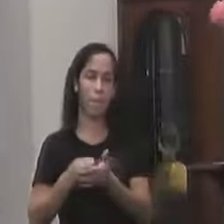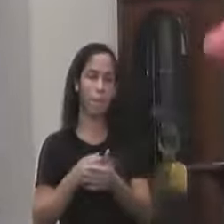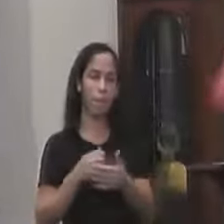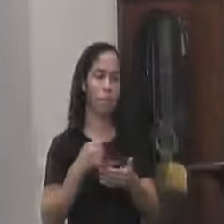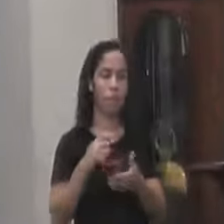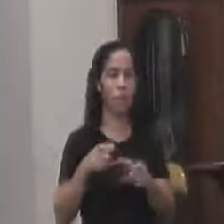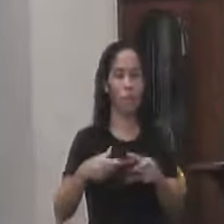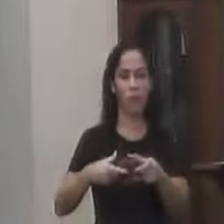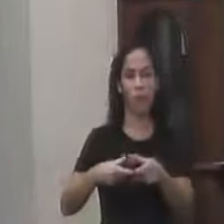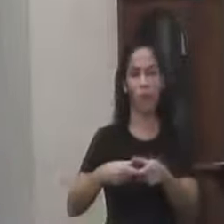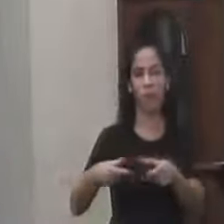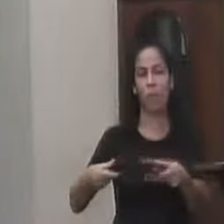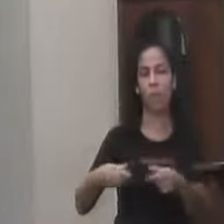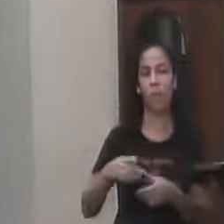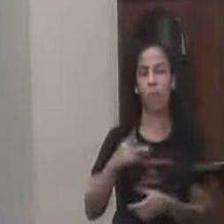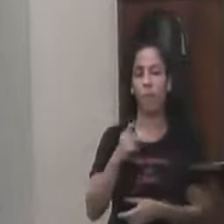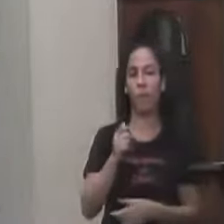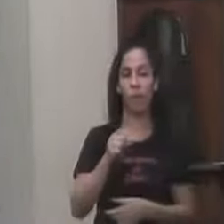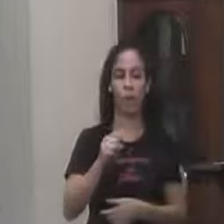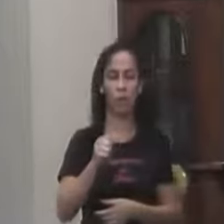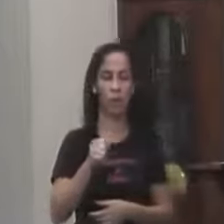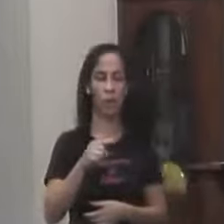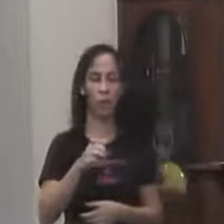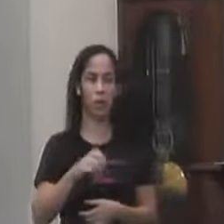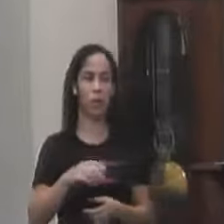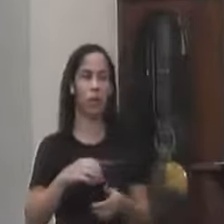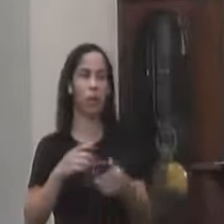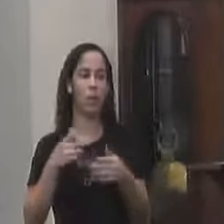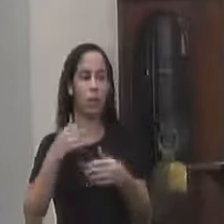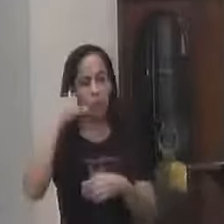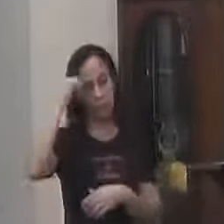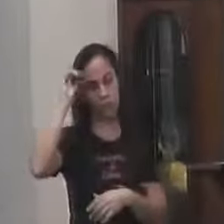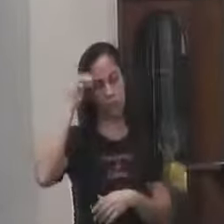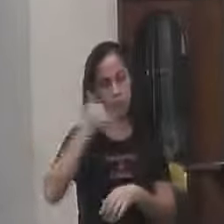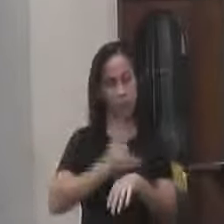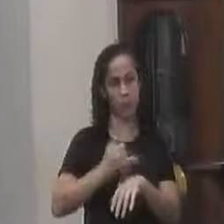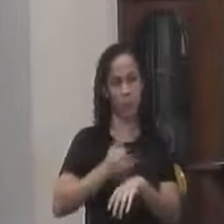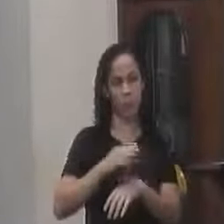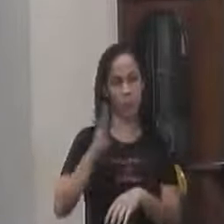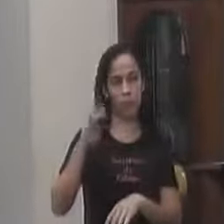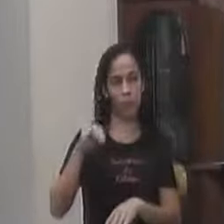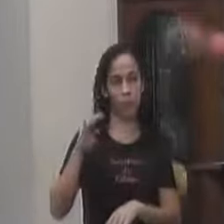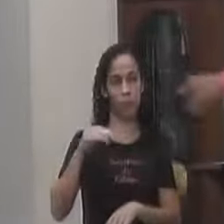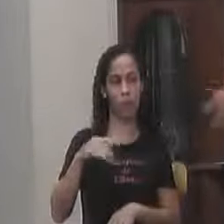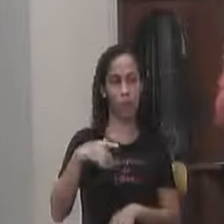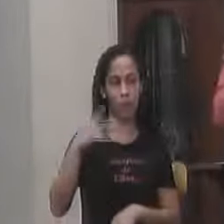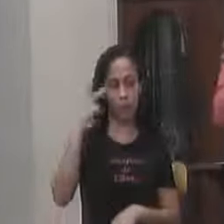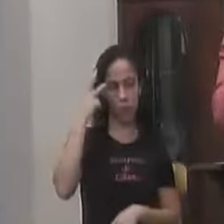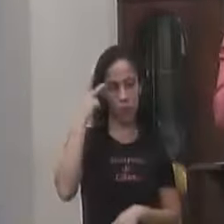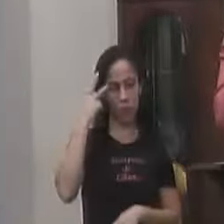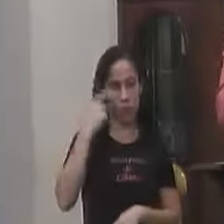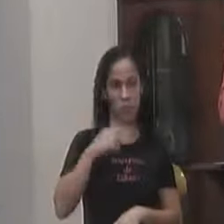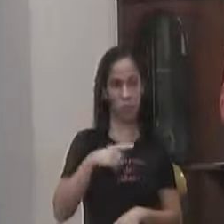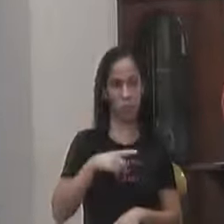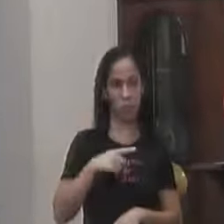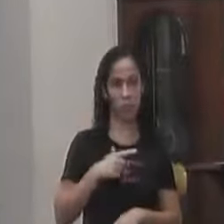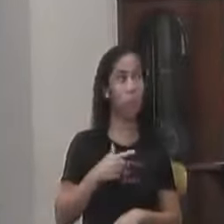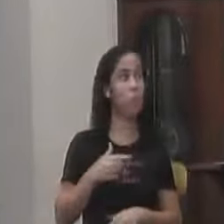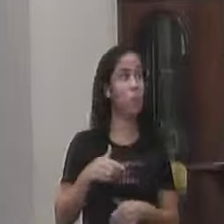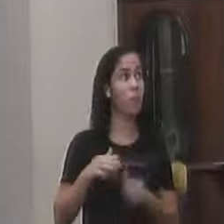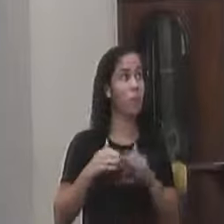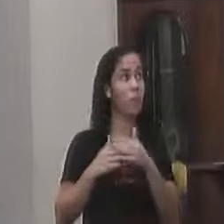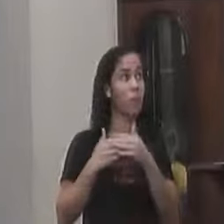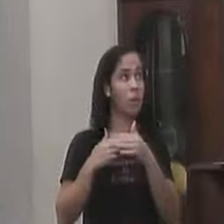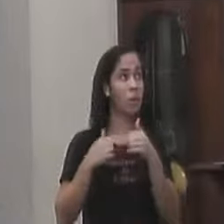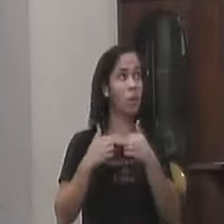passagem Que você paga Para a Barra do Piraí Para a Volta Redonda Para a Barra Mansa Para São Paulo Que tem ônibus de São Paulo De